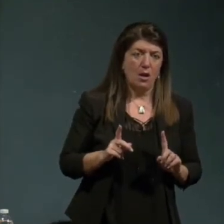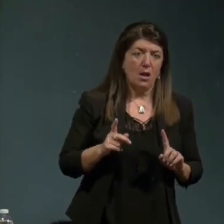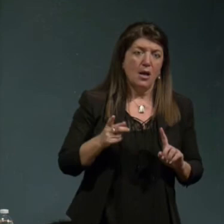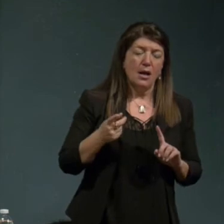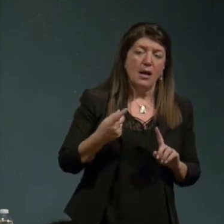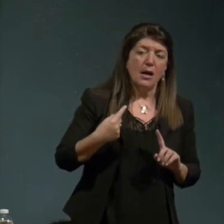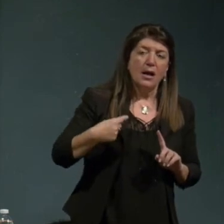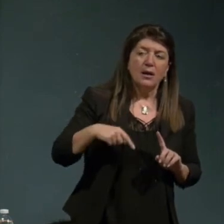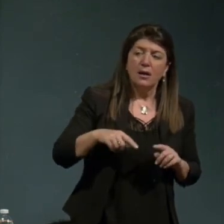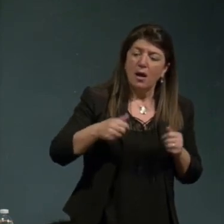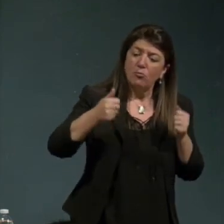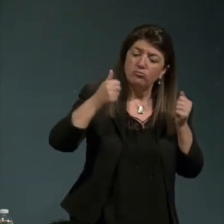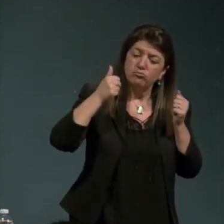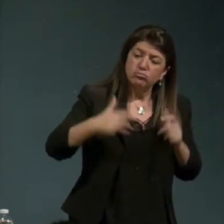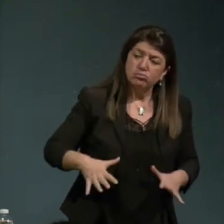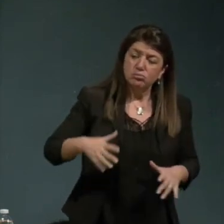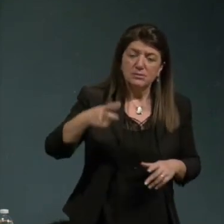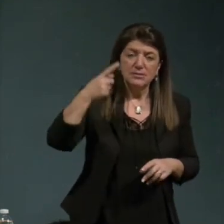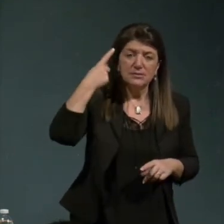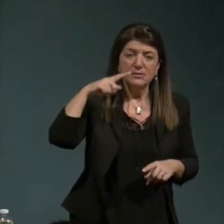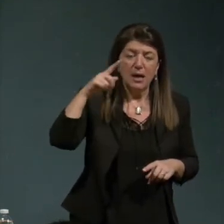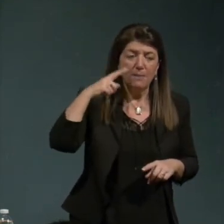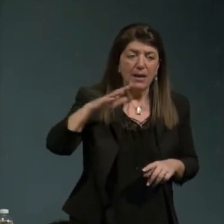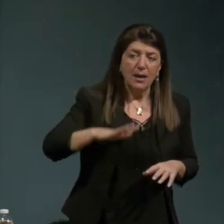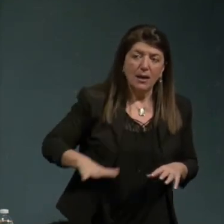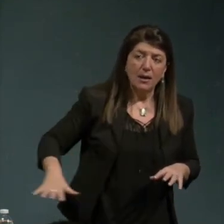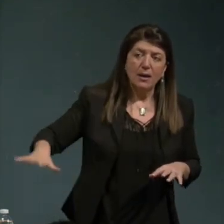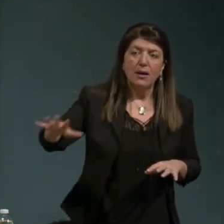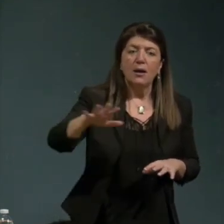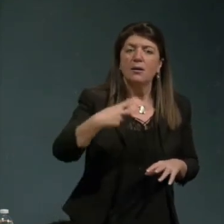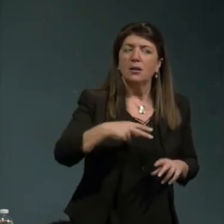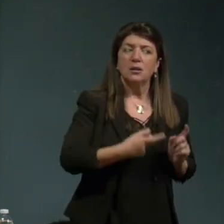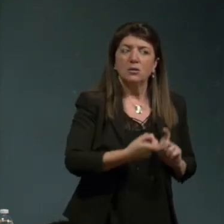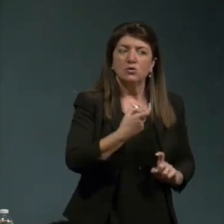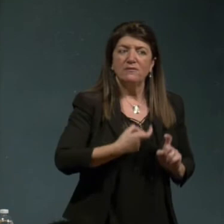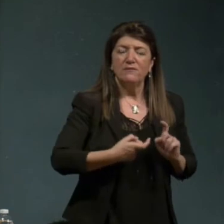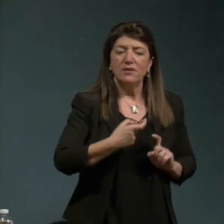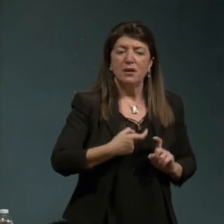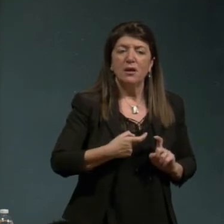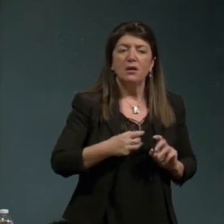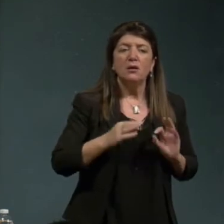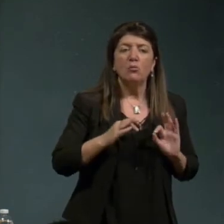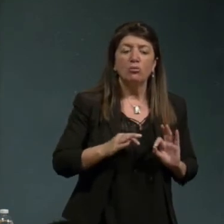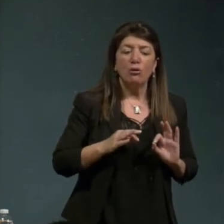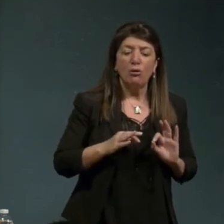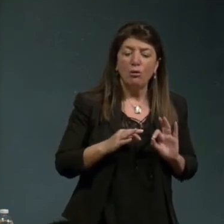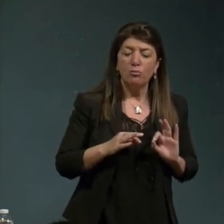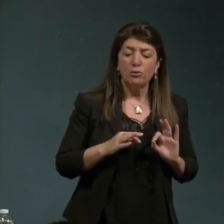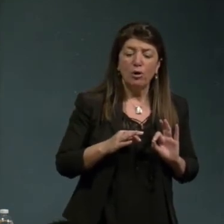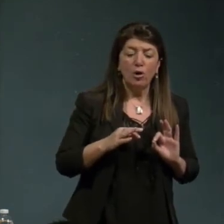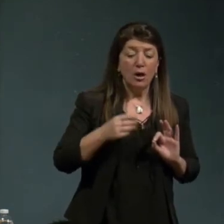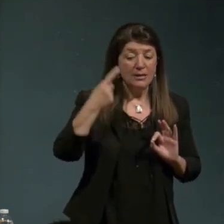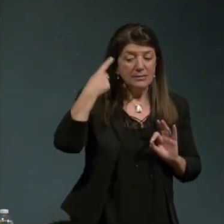quantitativa del sapere è infatti una properizzazione del